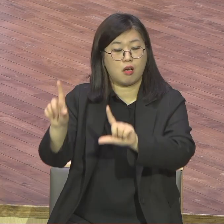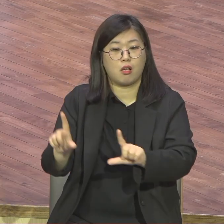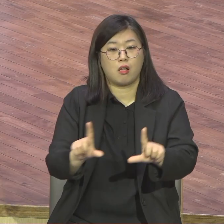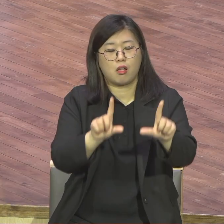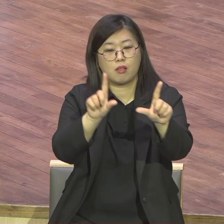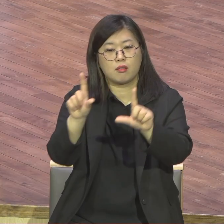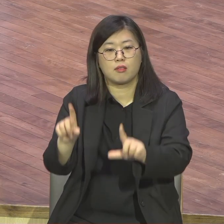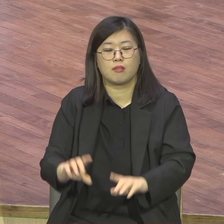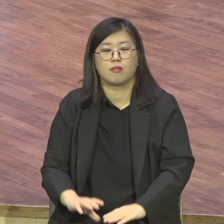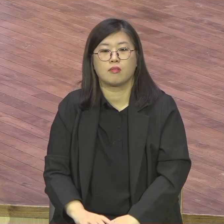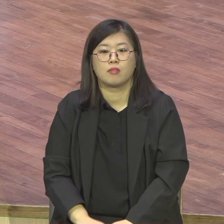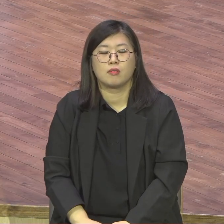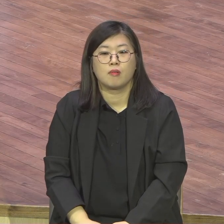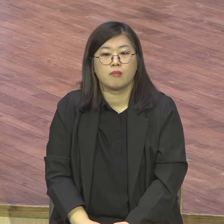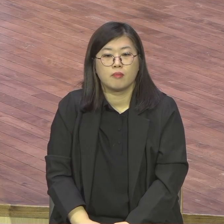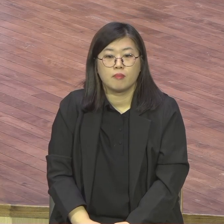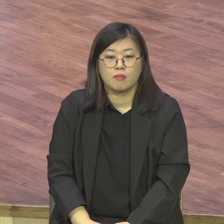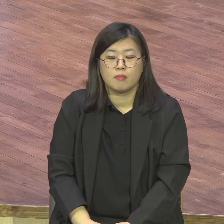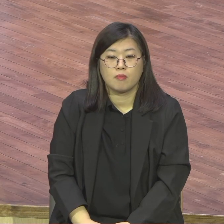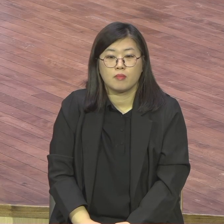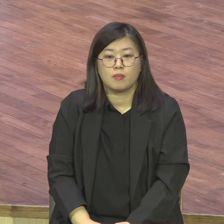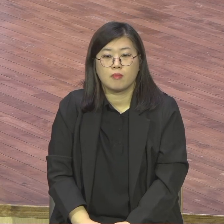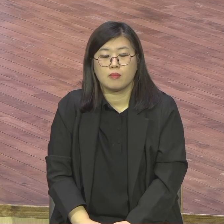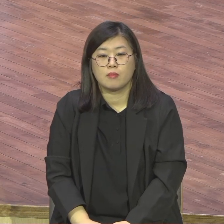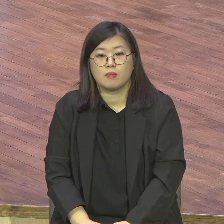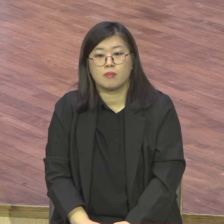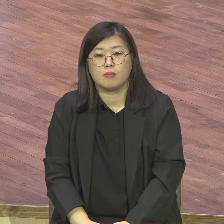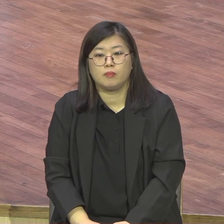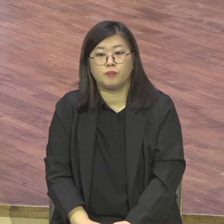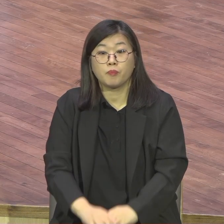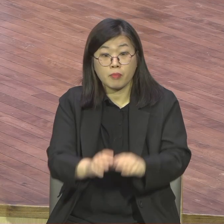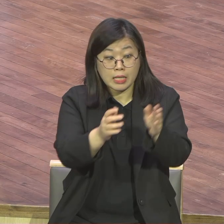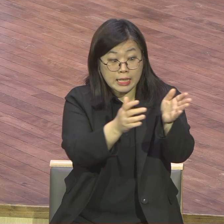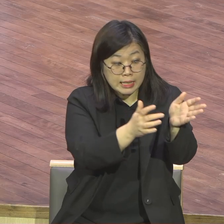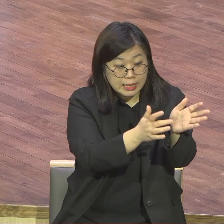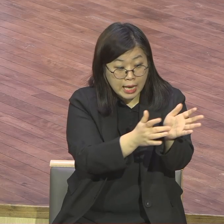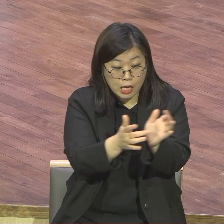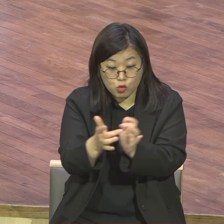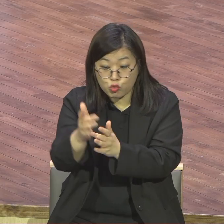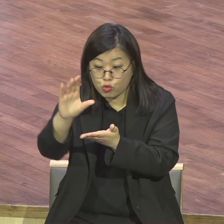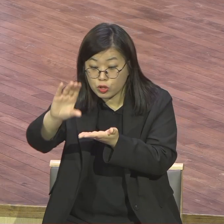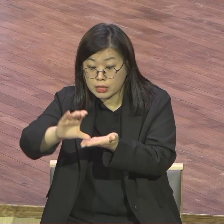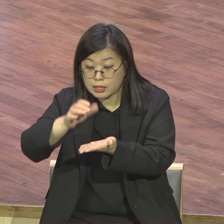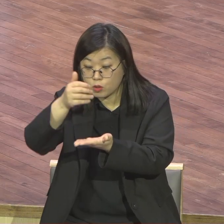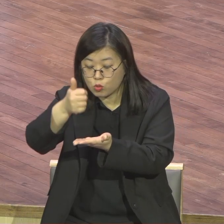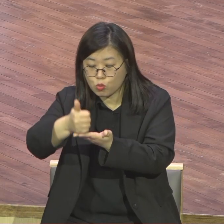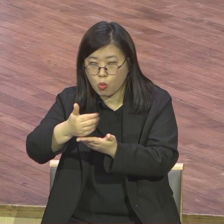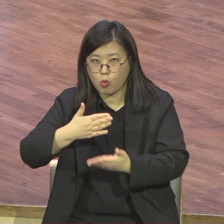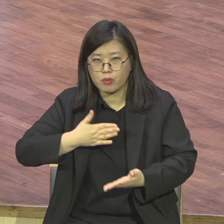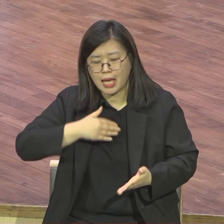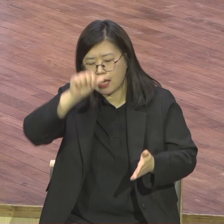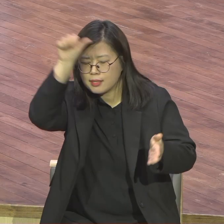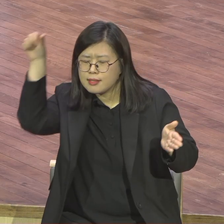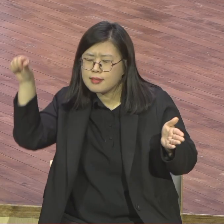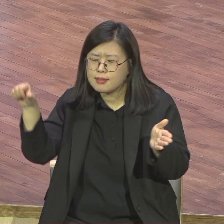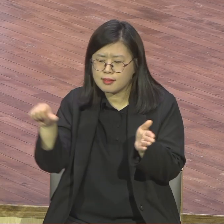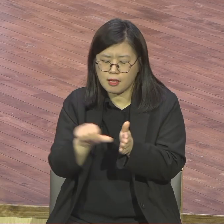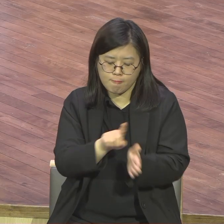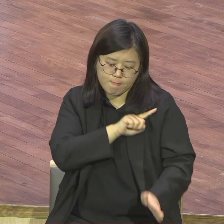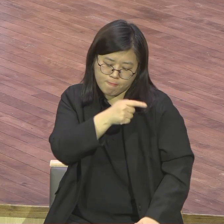예수 그리스도가 나의 1순위가 딱 돼버리면 모든 문제 사건